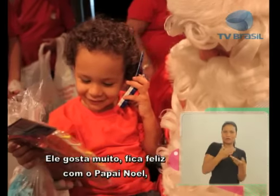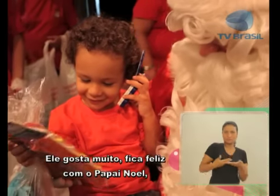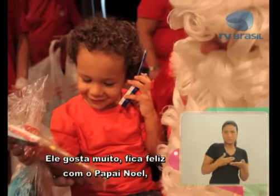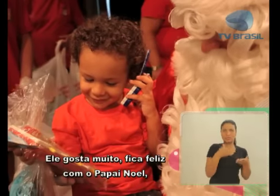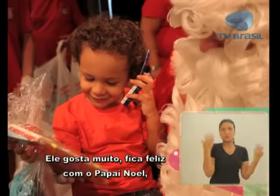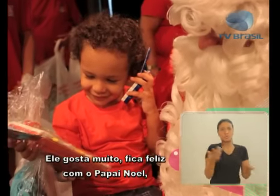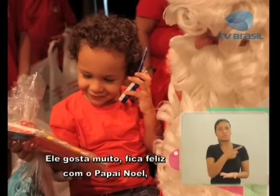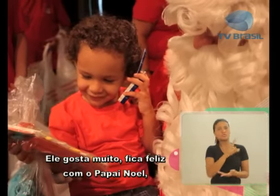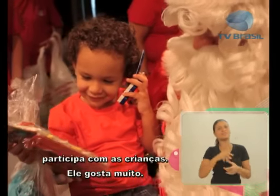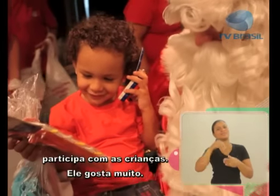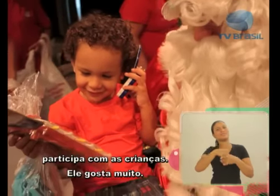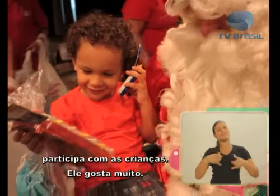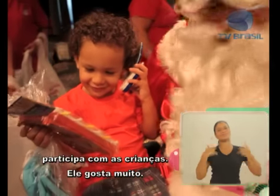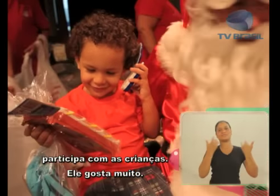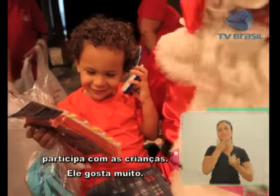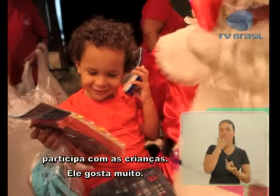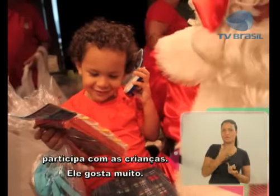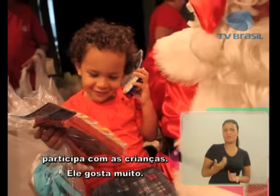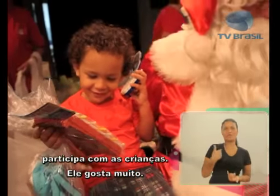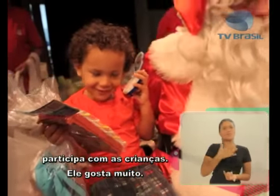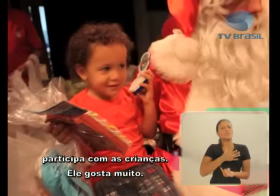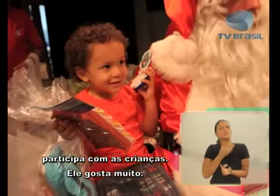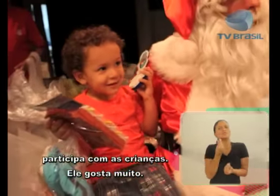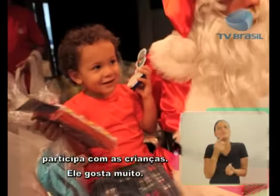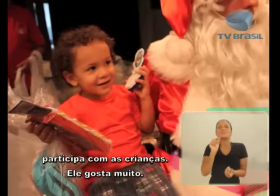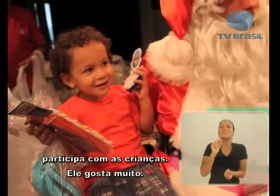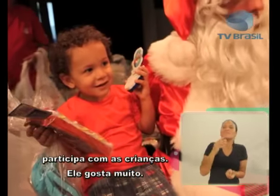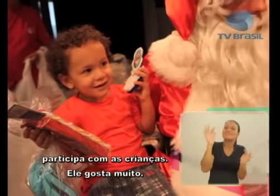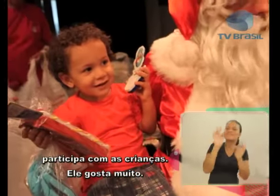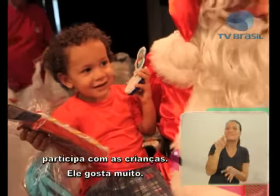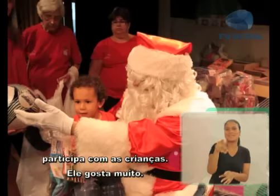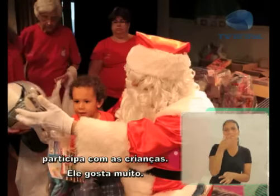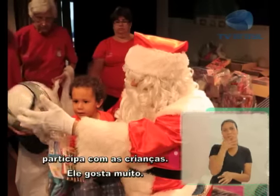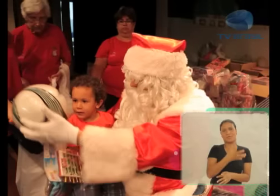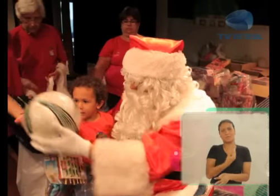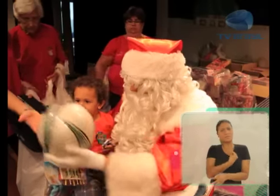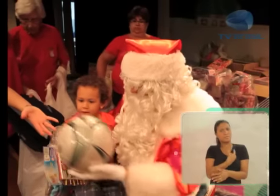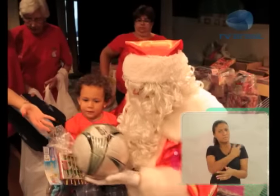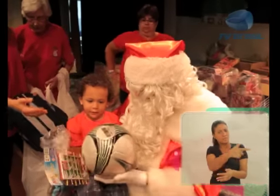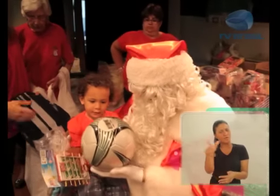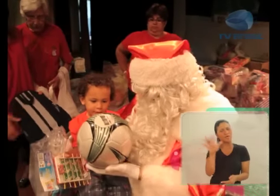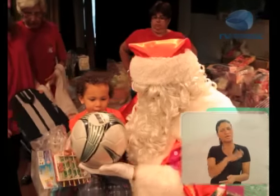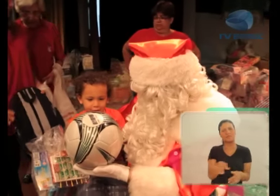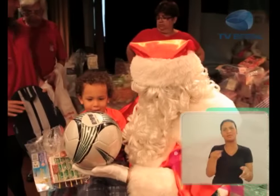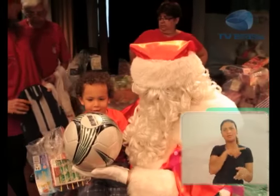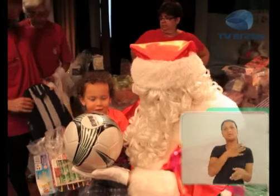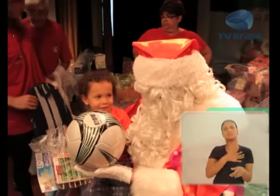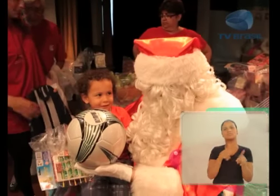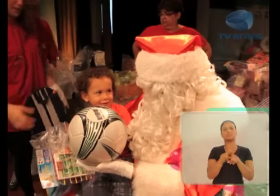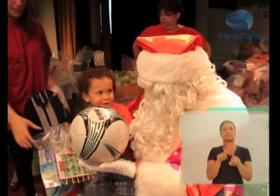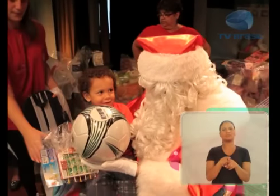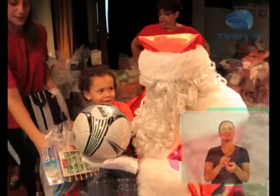Noel. Participa, né, com as crianças. Ele gosta muito. Papai Noel coloca a menina em seu colo.